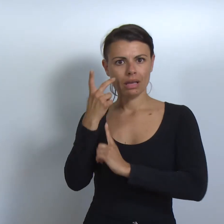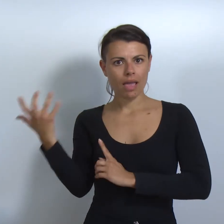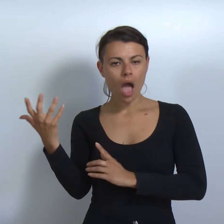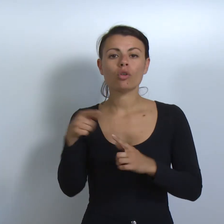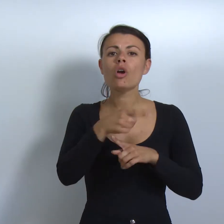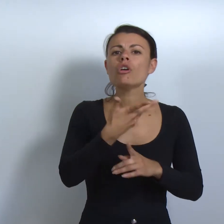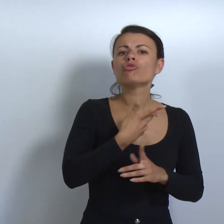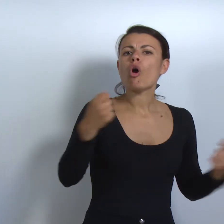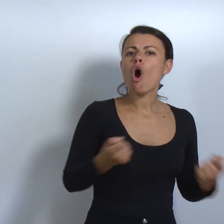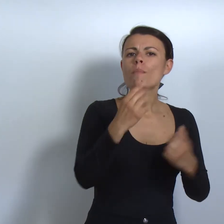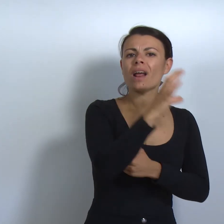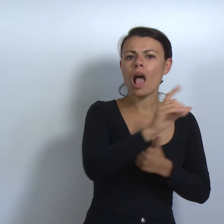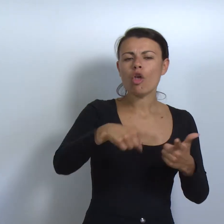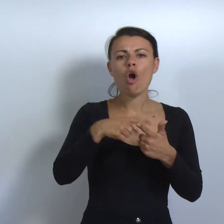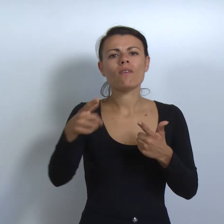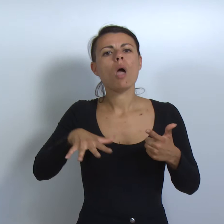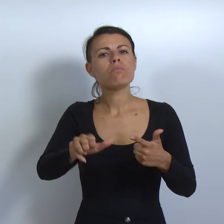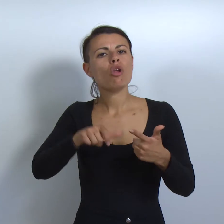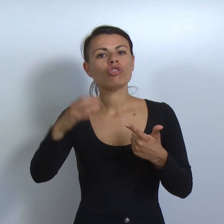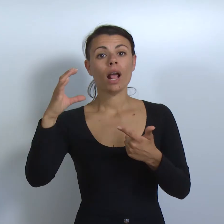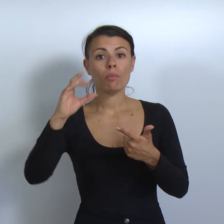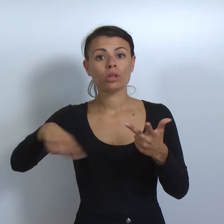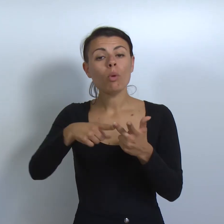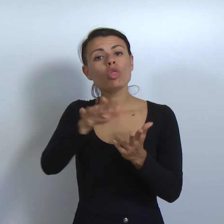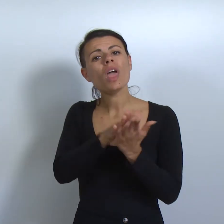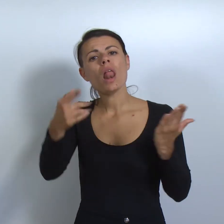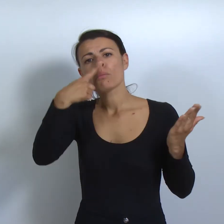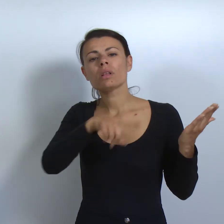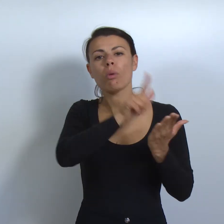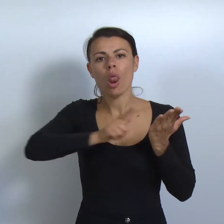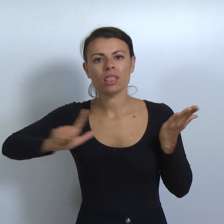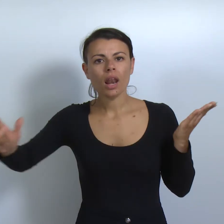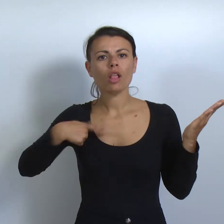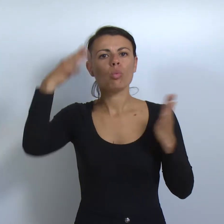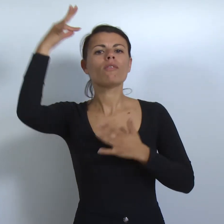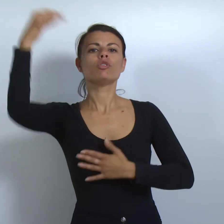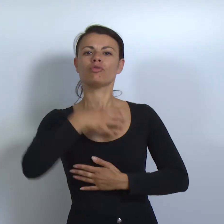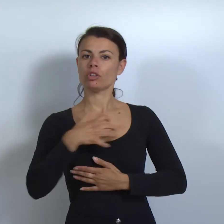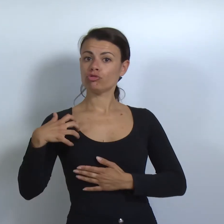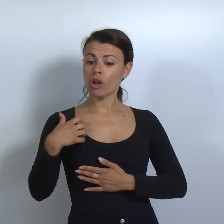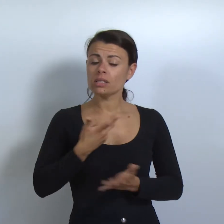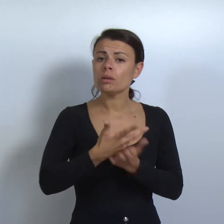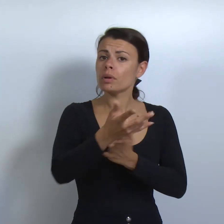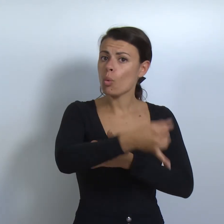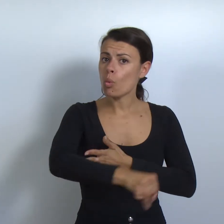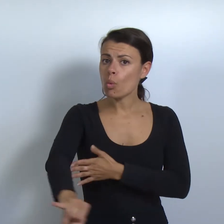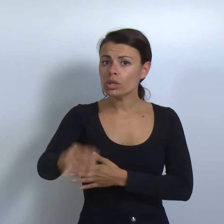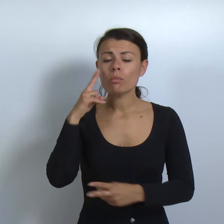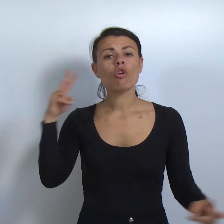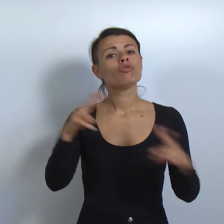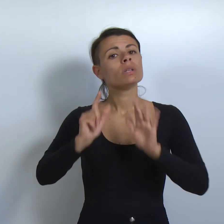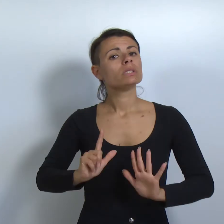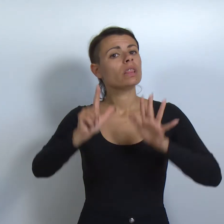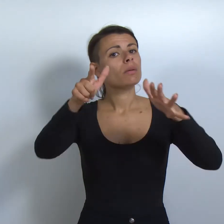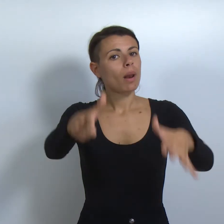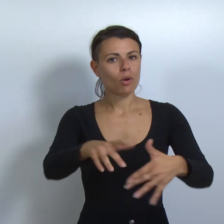Canova alle porcellane di Capodimonte a libri di letteratura, filosofia e scienze. Per questa edizione è tutto e vi diamo